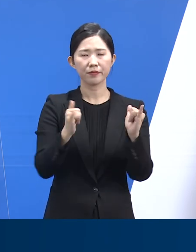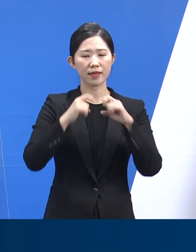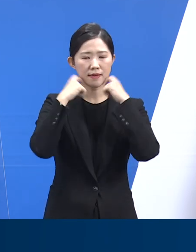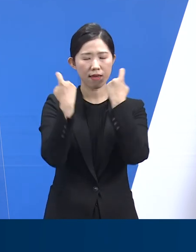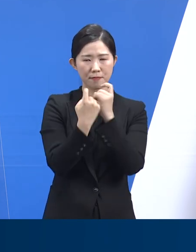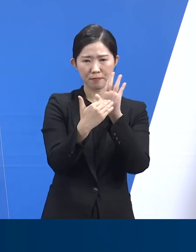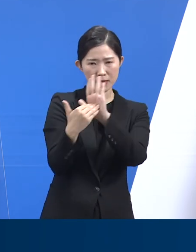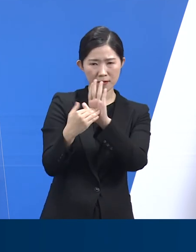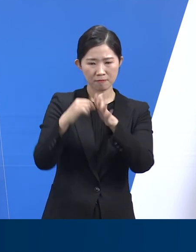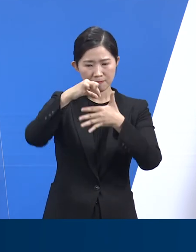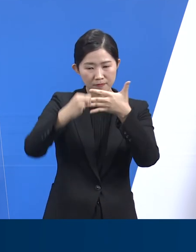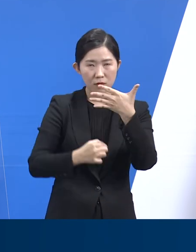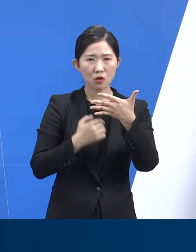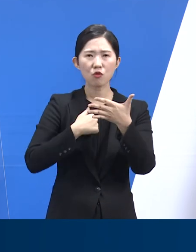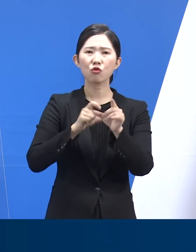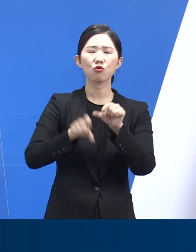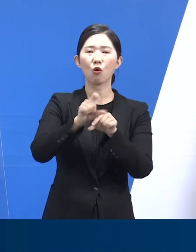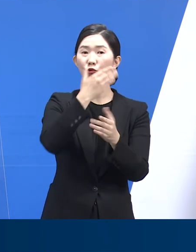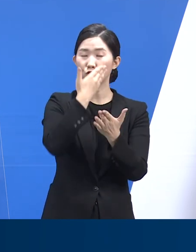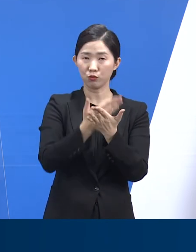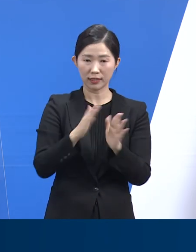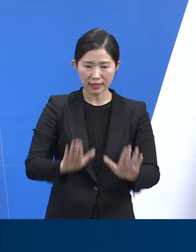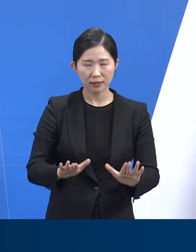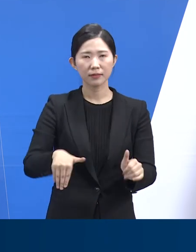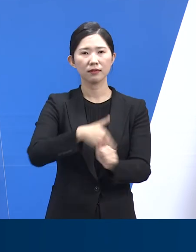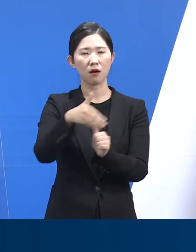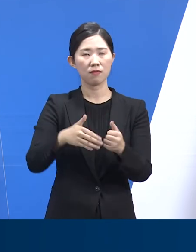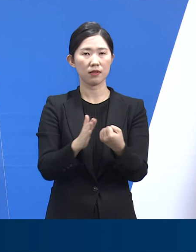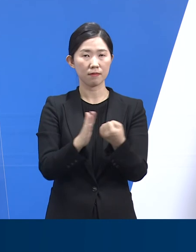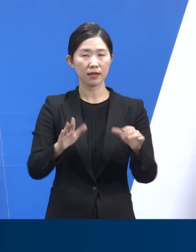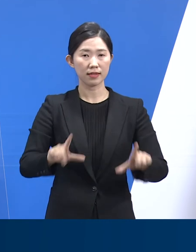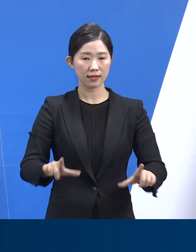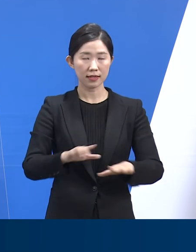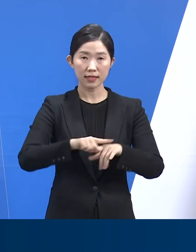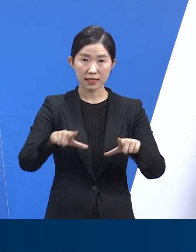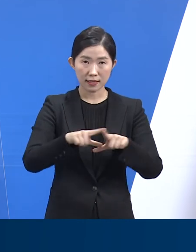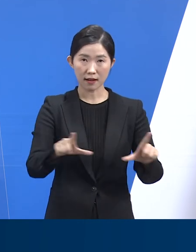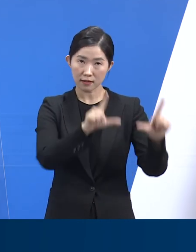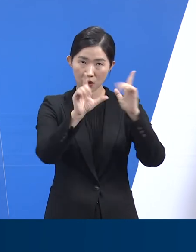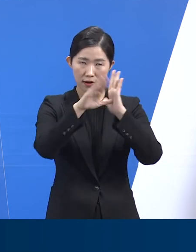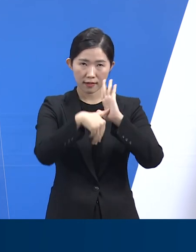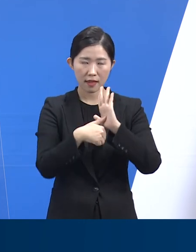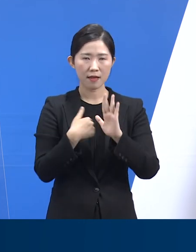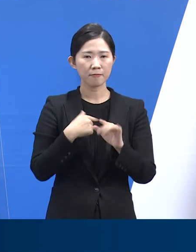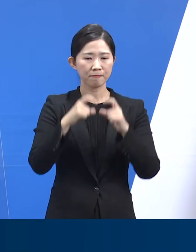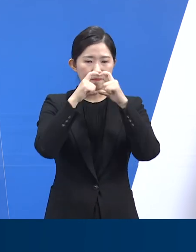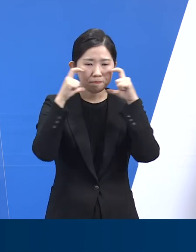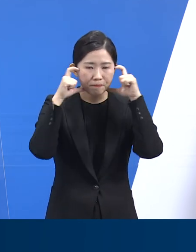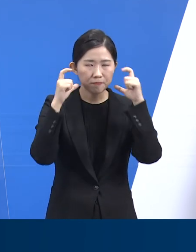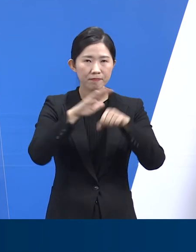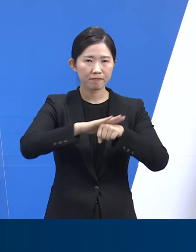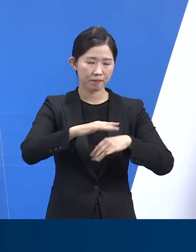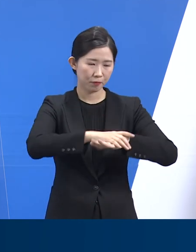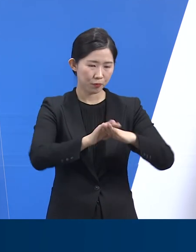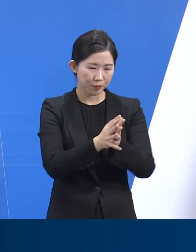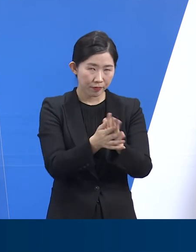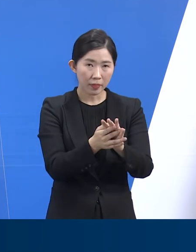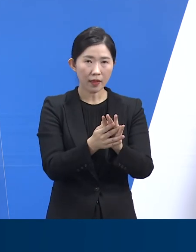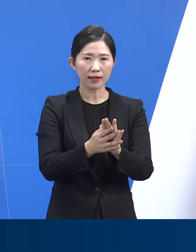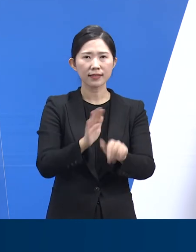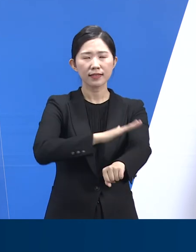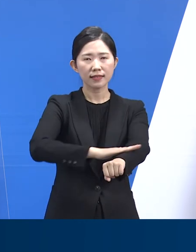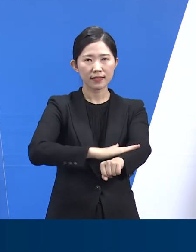방역이 더욱 중요해진 만큼 일상에서 설천할 수 있는 생활 방역 수칙 준수를 통해 본인과 가족의 감염 예방에